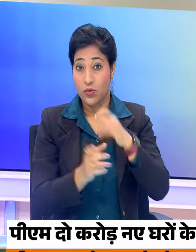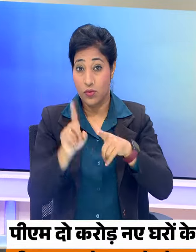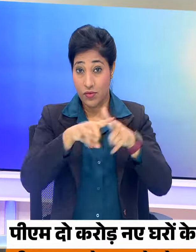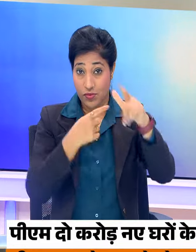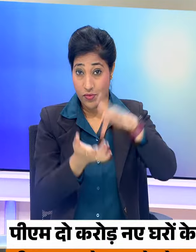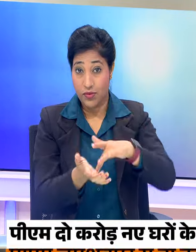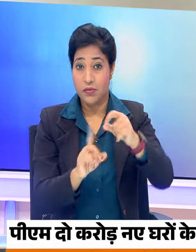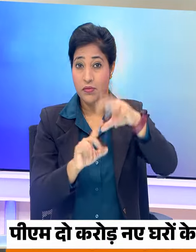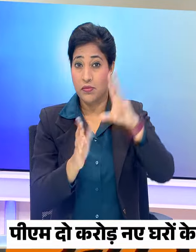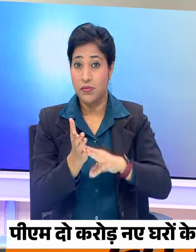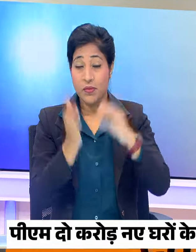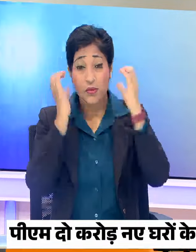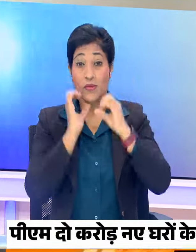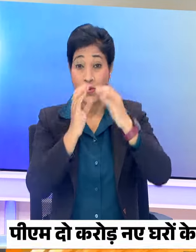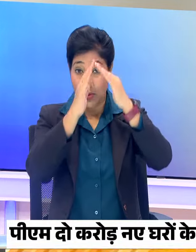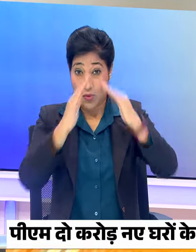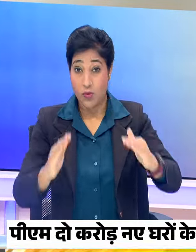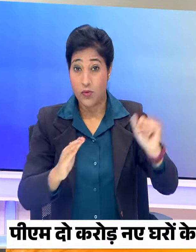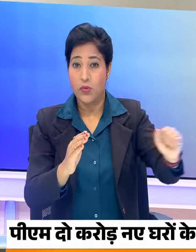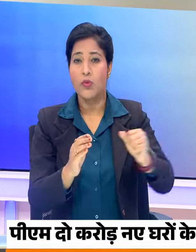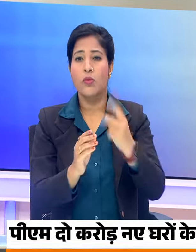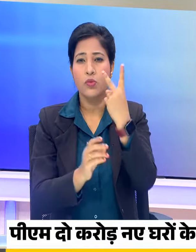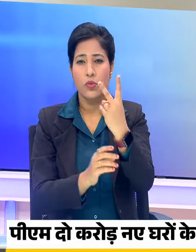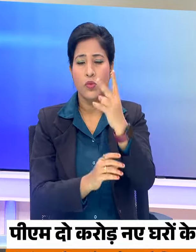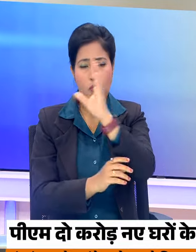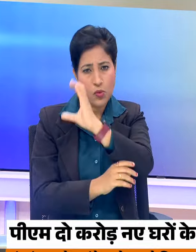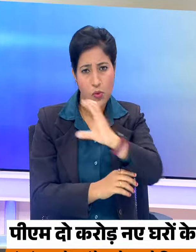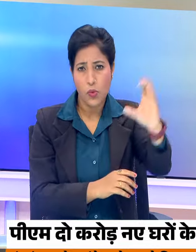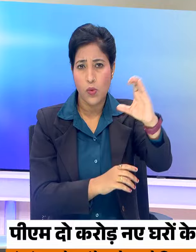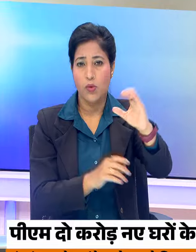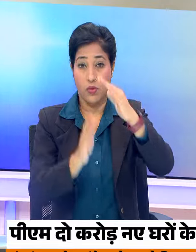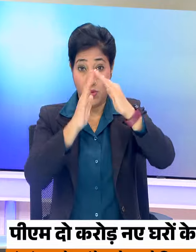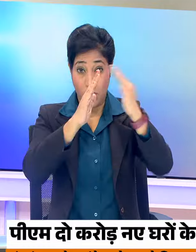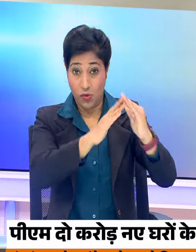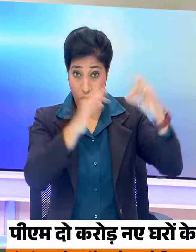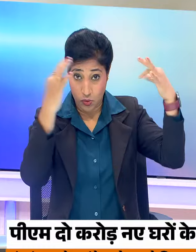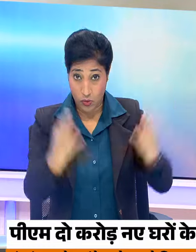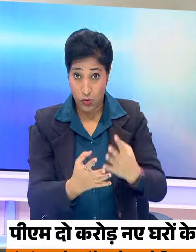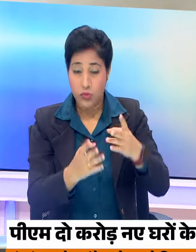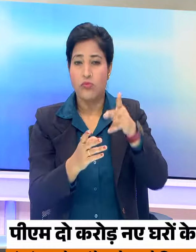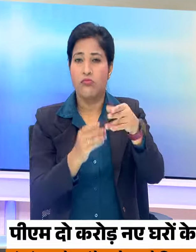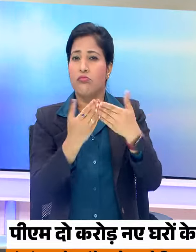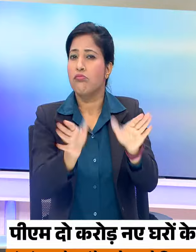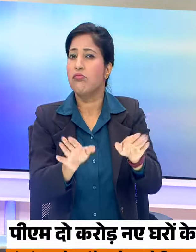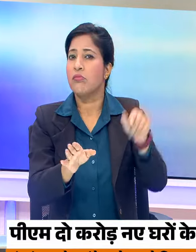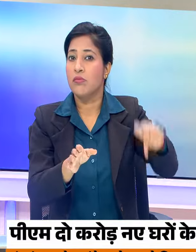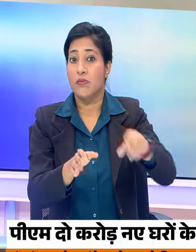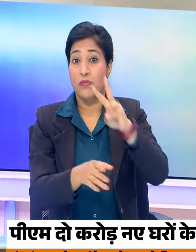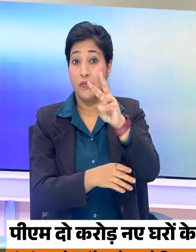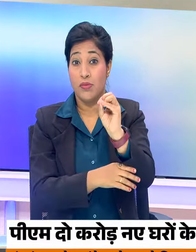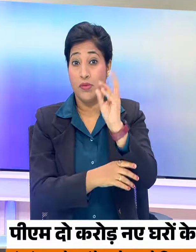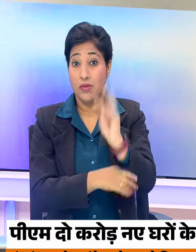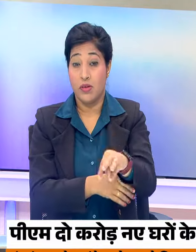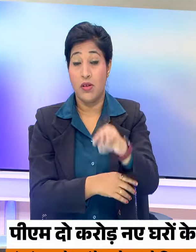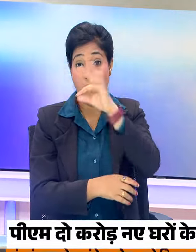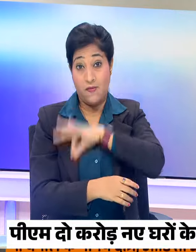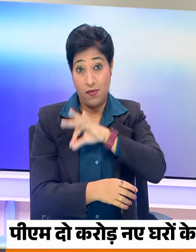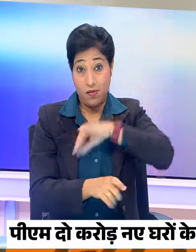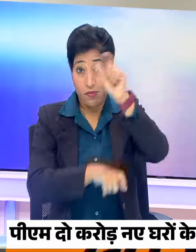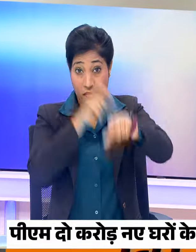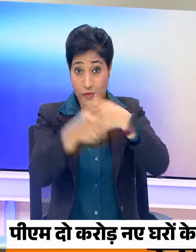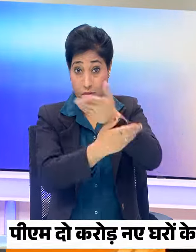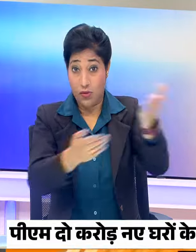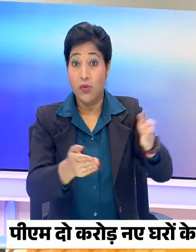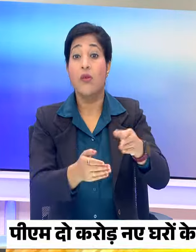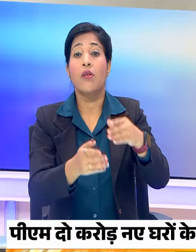प्रधान मंत्री आवास यूजना के अंतरगत 2 करोड नई खरो क्या वंटन का करेंगे शिभारंब 20 हजार लाभारतियों को स्विकृति